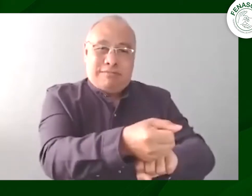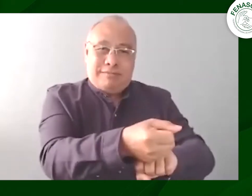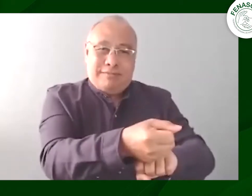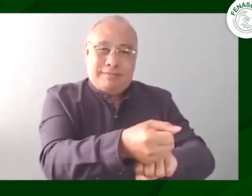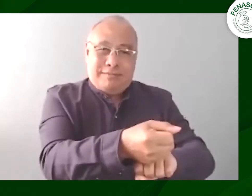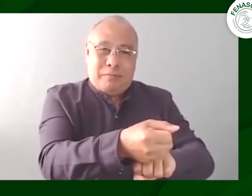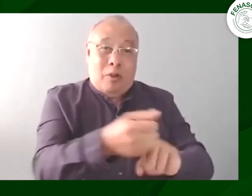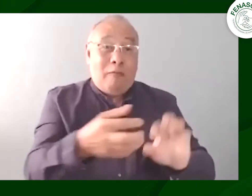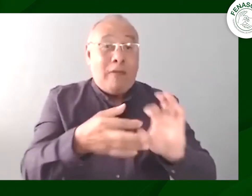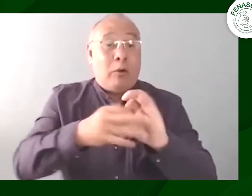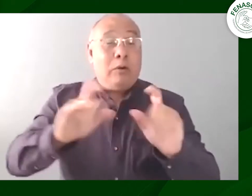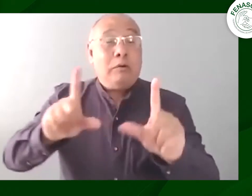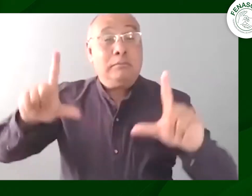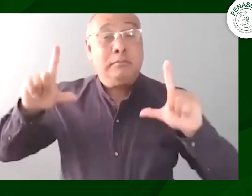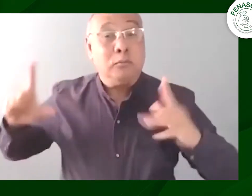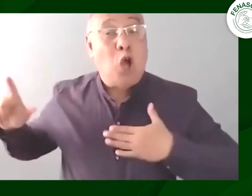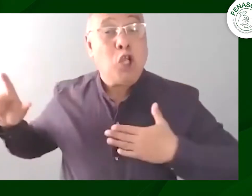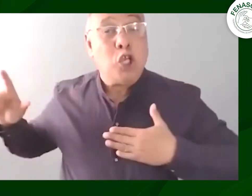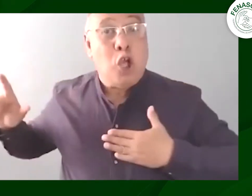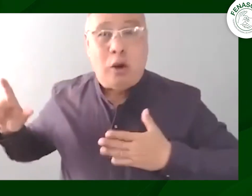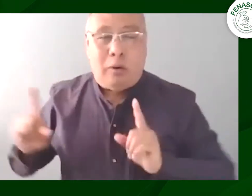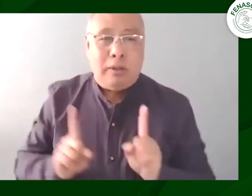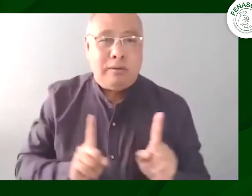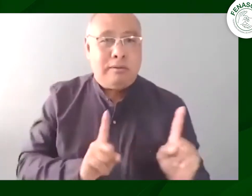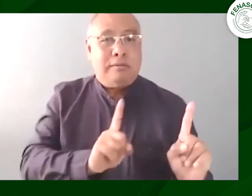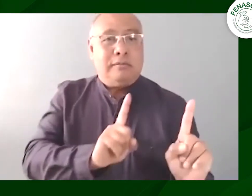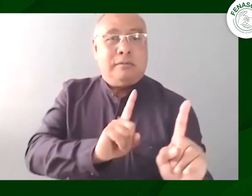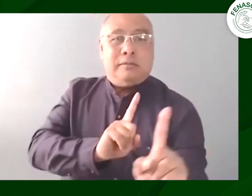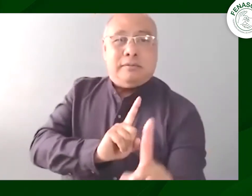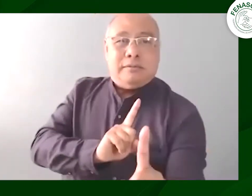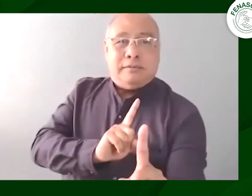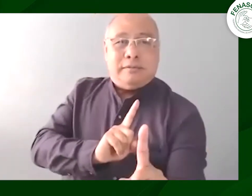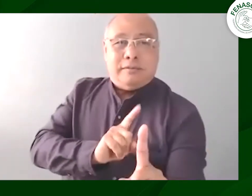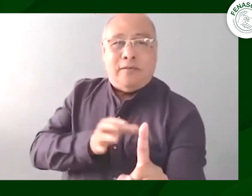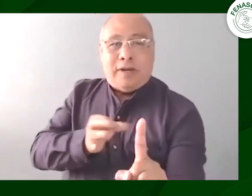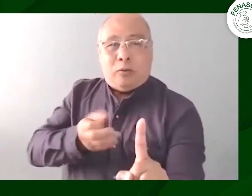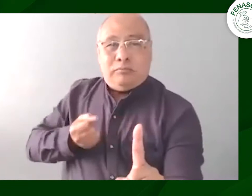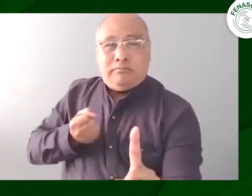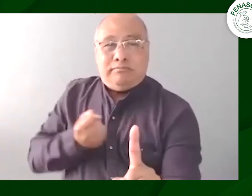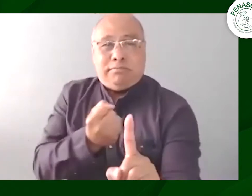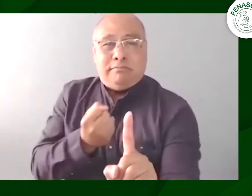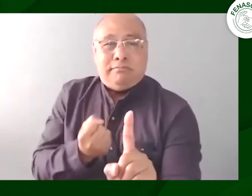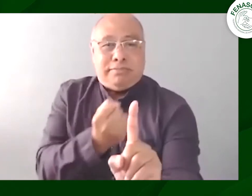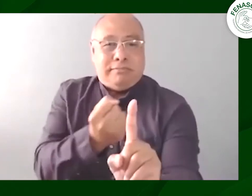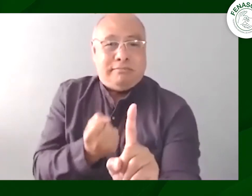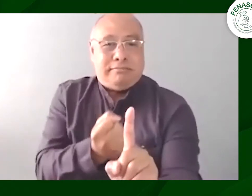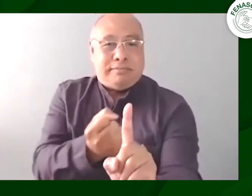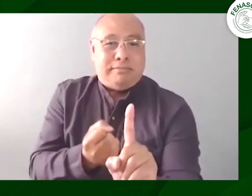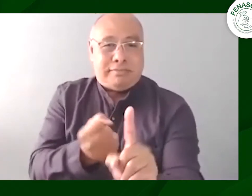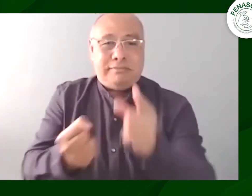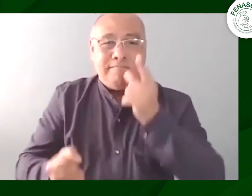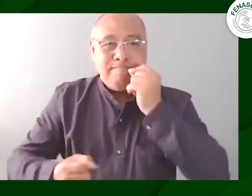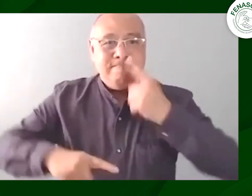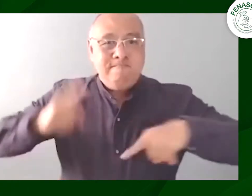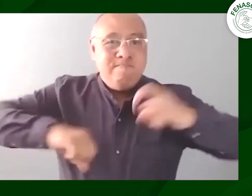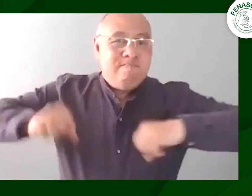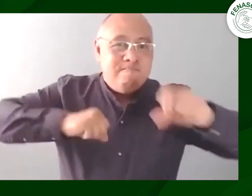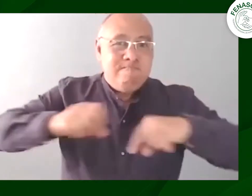sin embargo pues fenascol estaba apoyando y no sé no es tanto para hacer esta